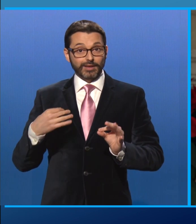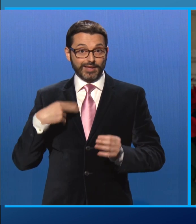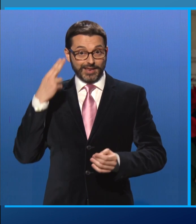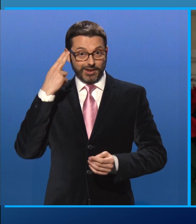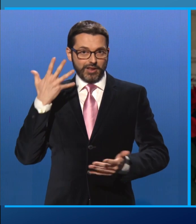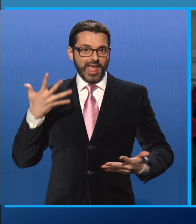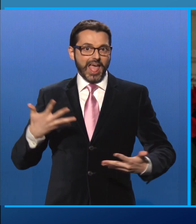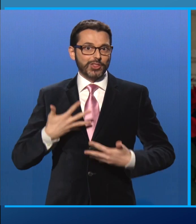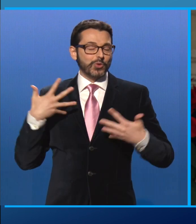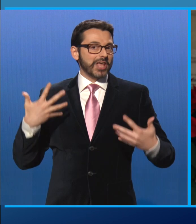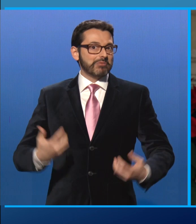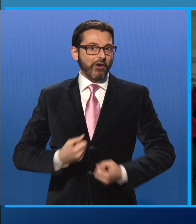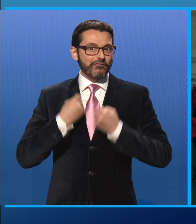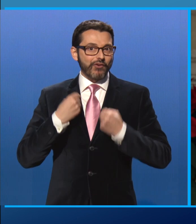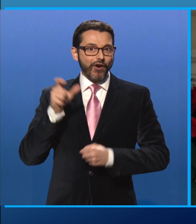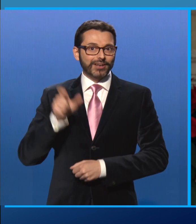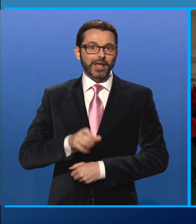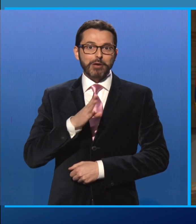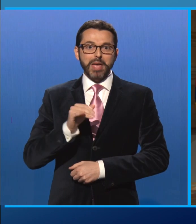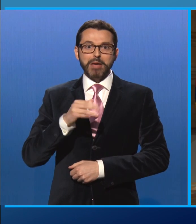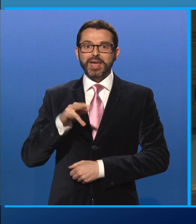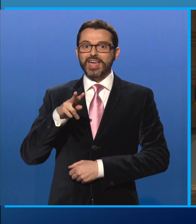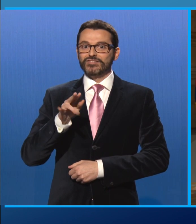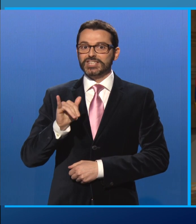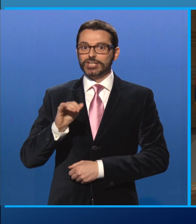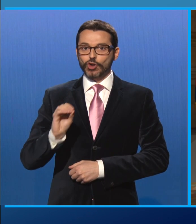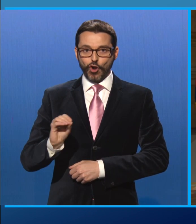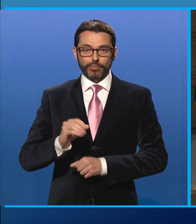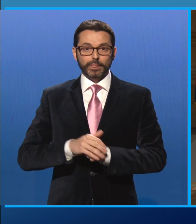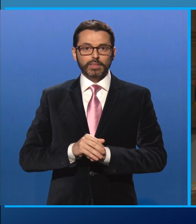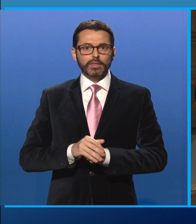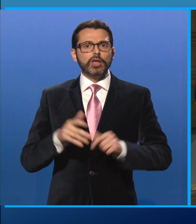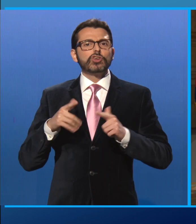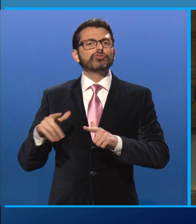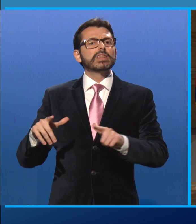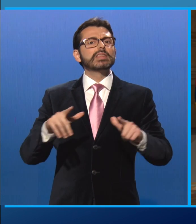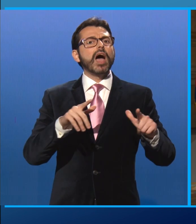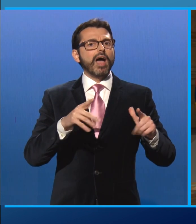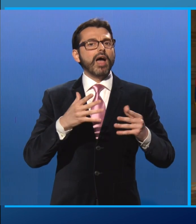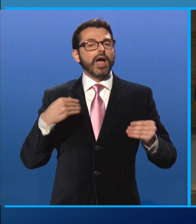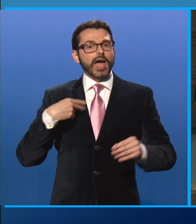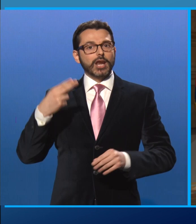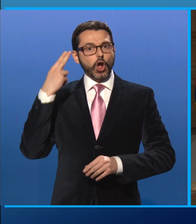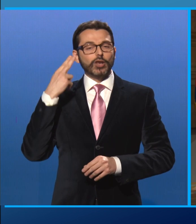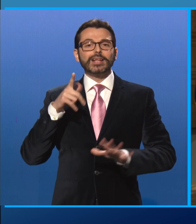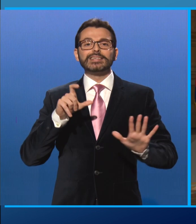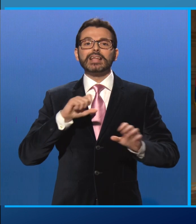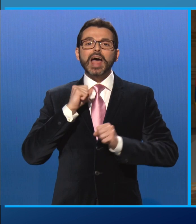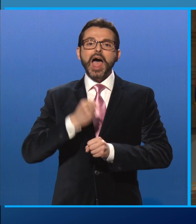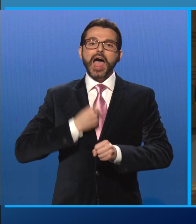'entusiasmo travolgente di Bebevio. Abbiamo in tante città rievocato i 70 anni della Repubblica e del voto alle Donde.